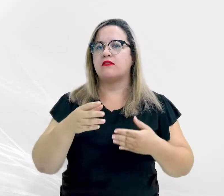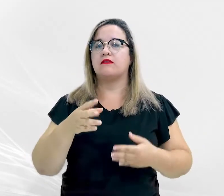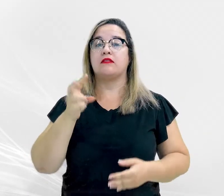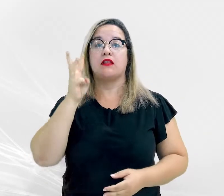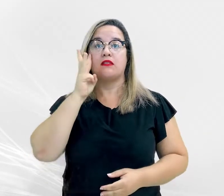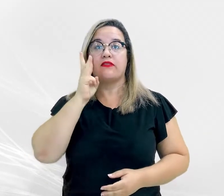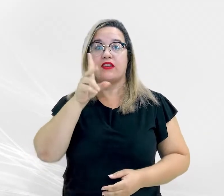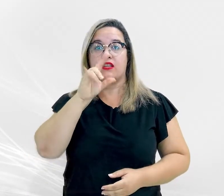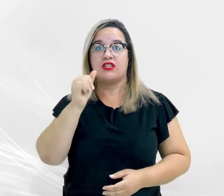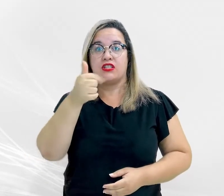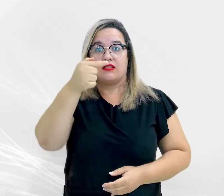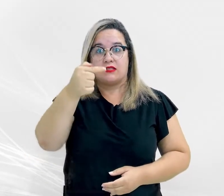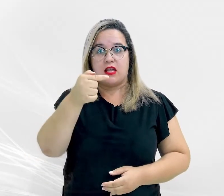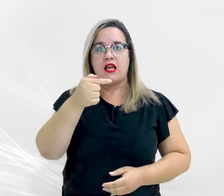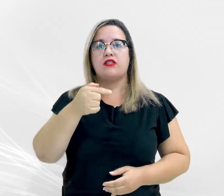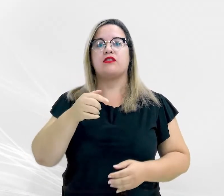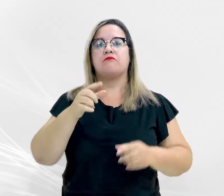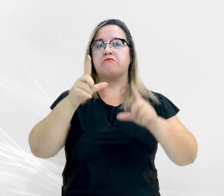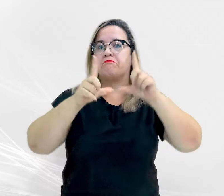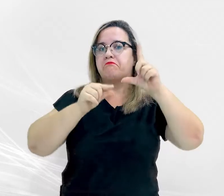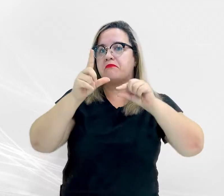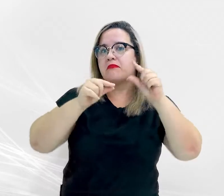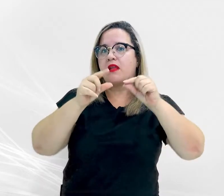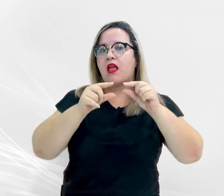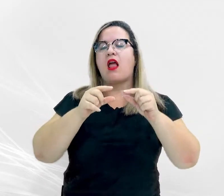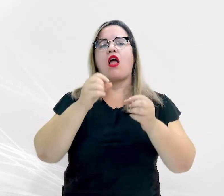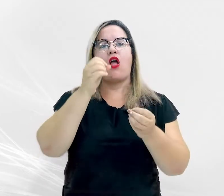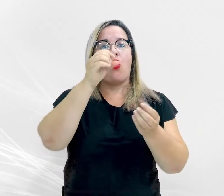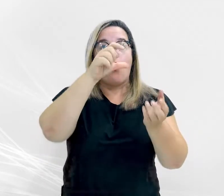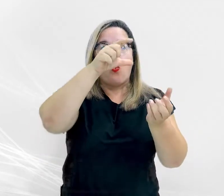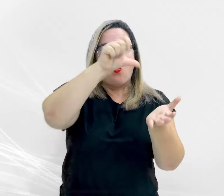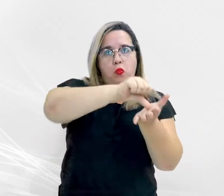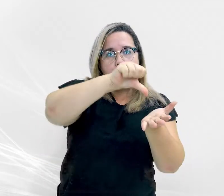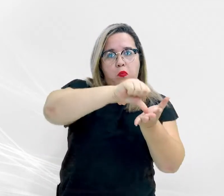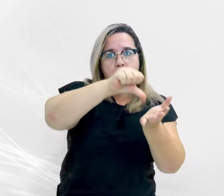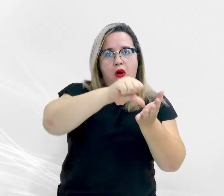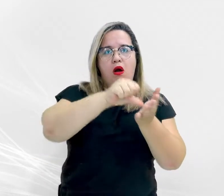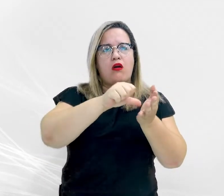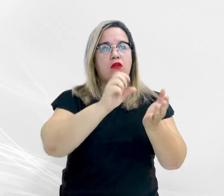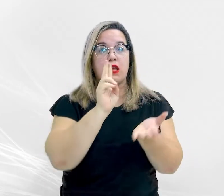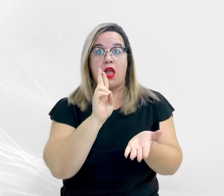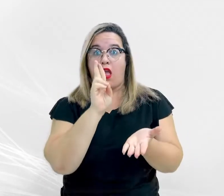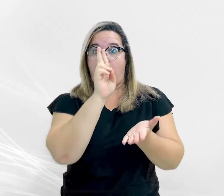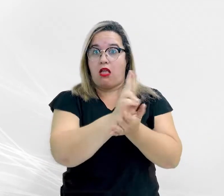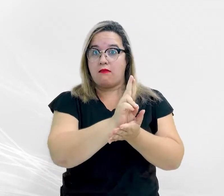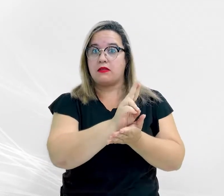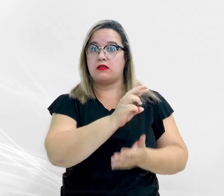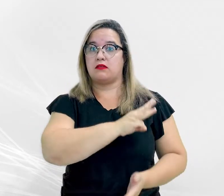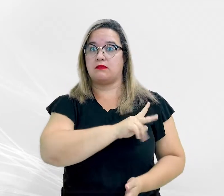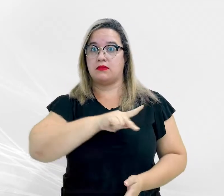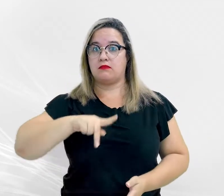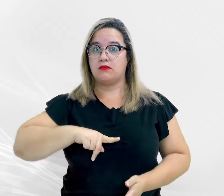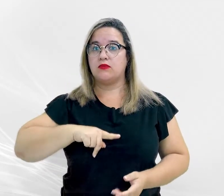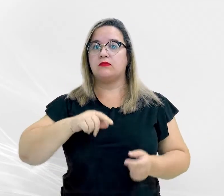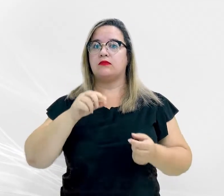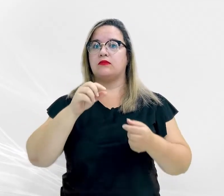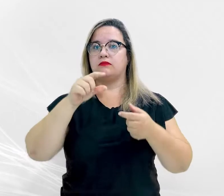Brasília, a Unidade de Representação dos Ministérios Públicos dos Estados de Mato Grosso, Mato Grosso do Sul, Acre,